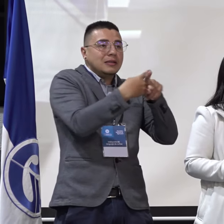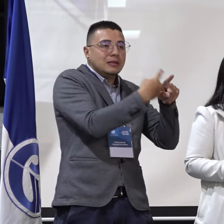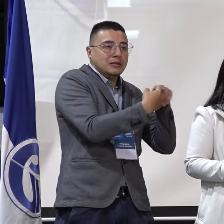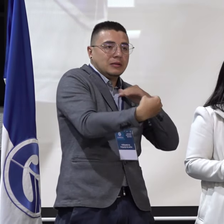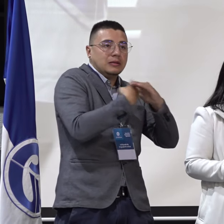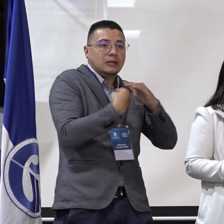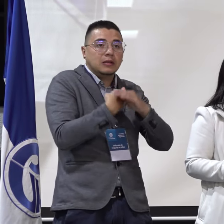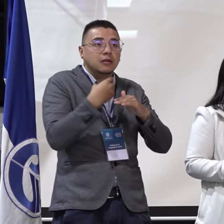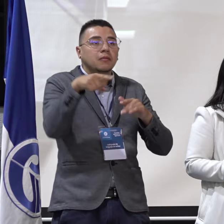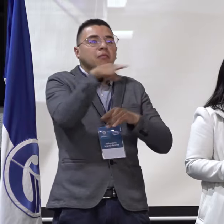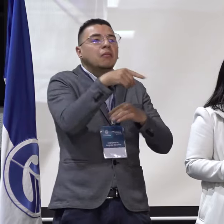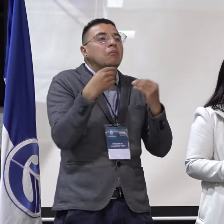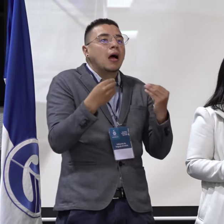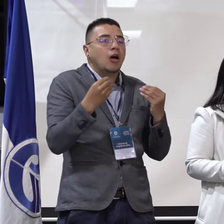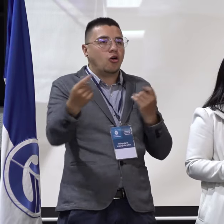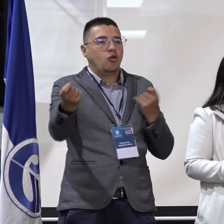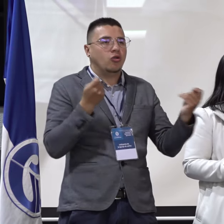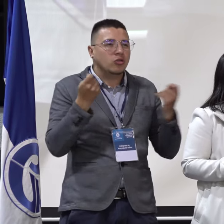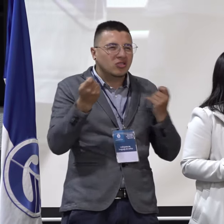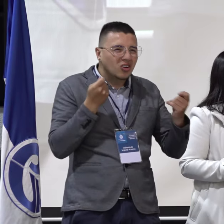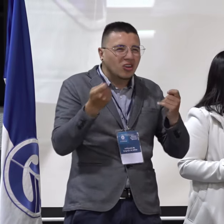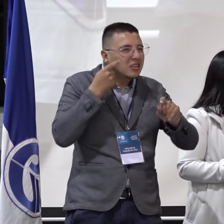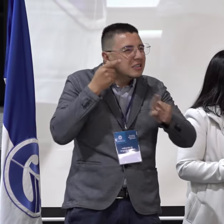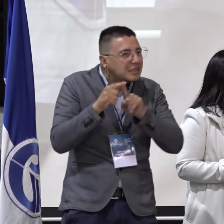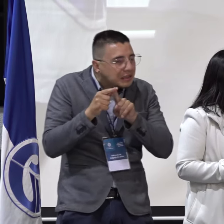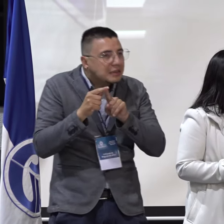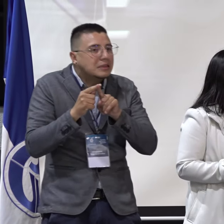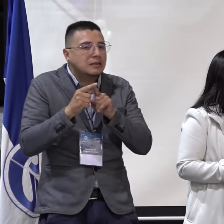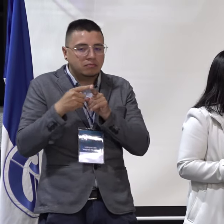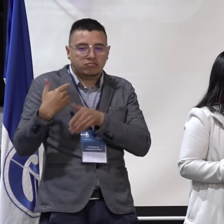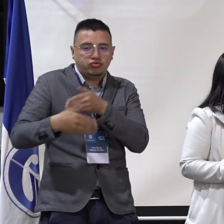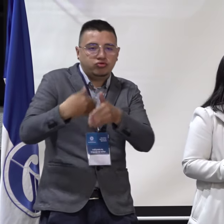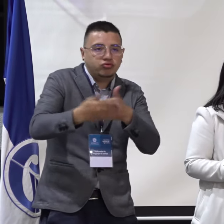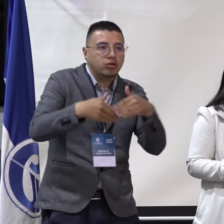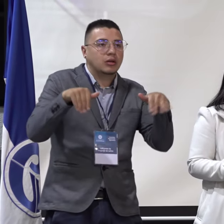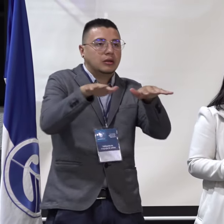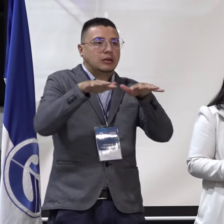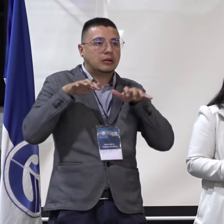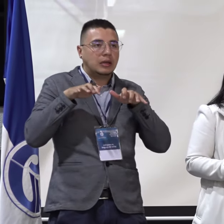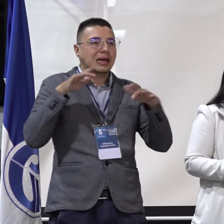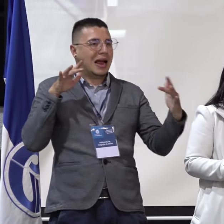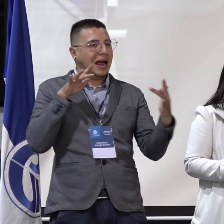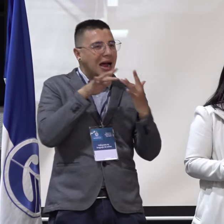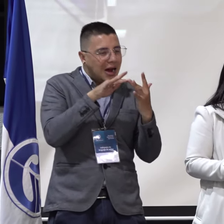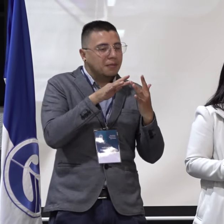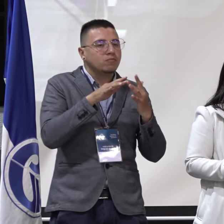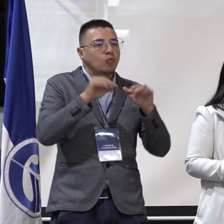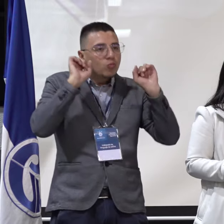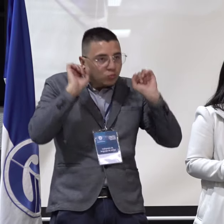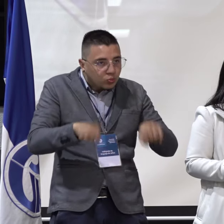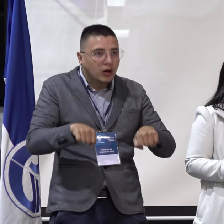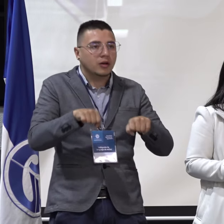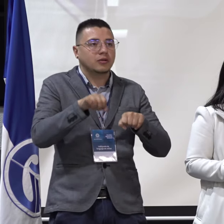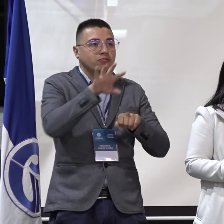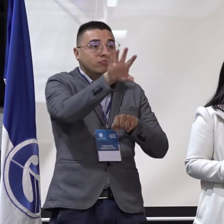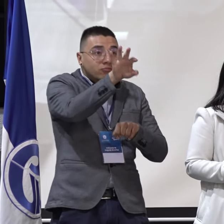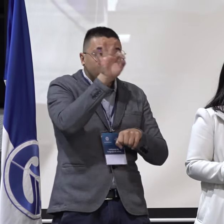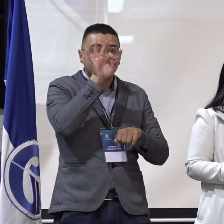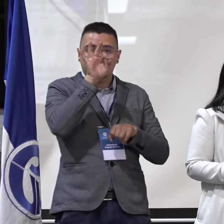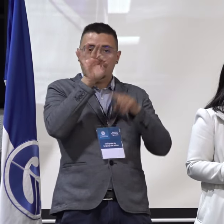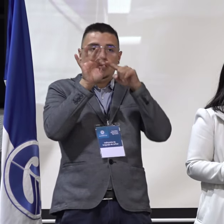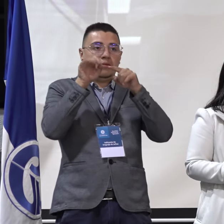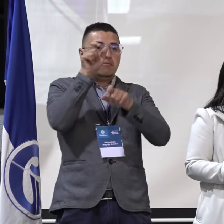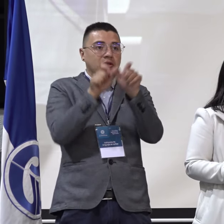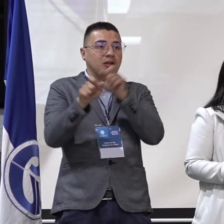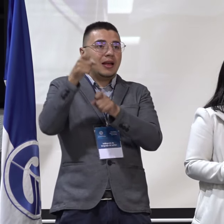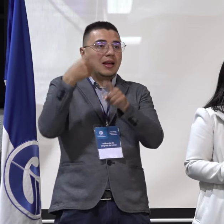control de quienes ingresan al multipropósito y tener un desarrollo de una asamblea óptima que permita la elección de los representantes de